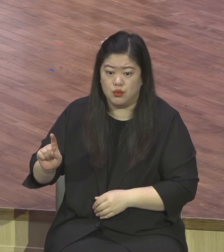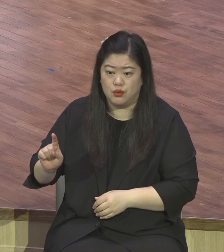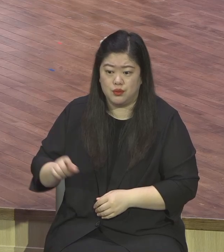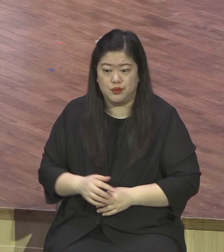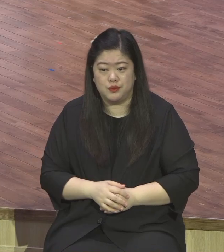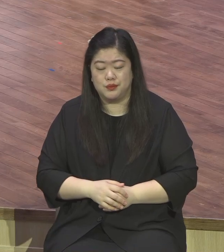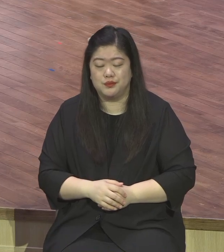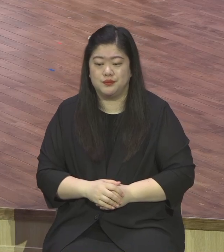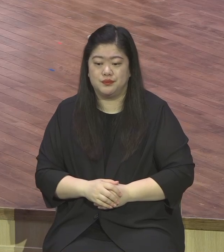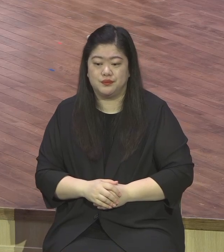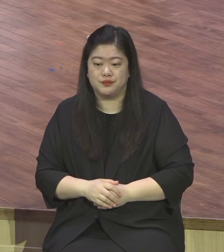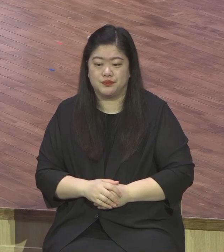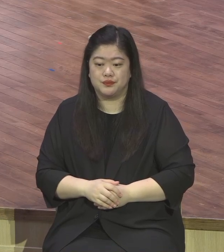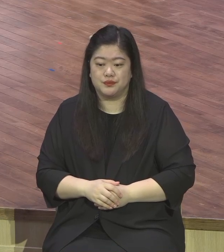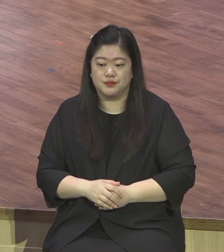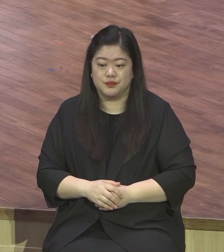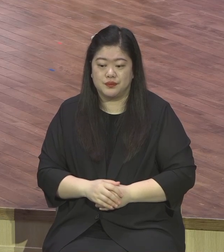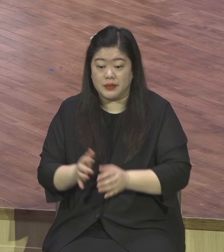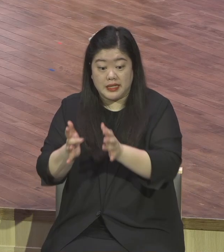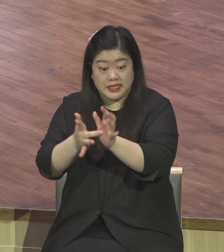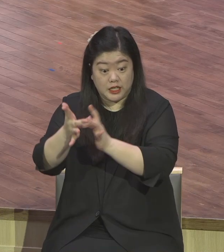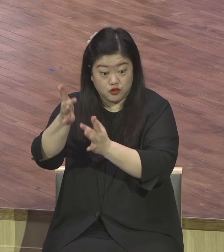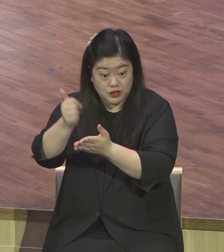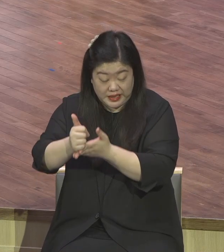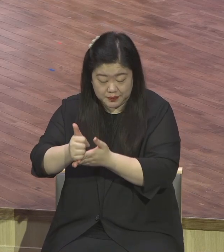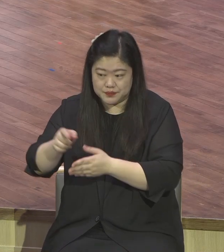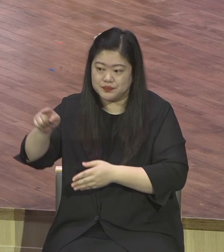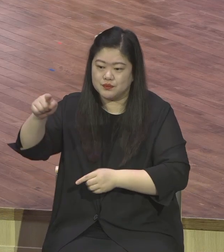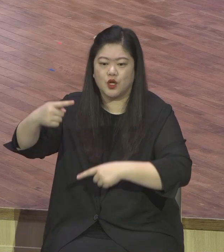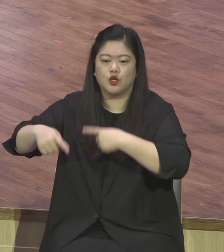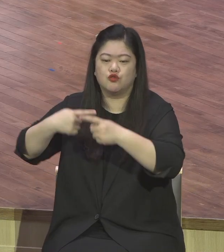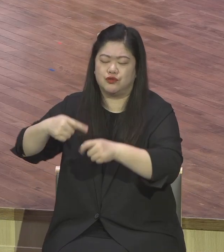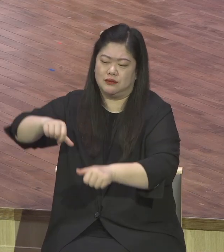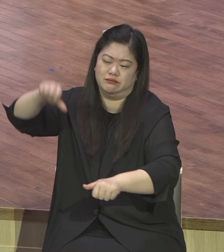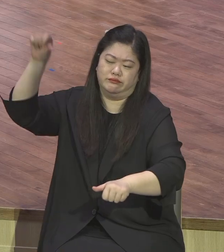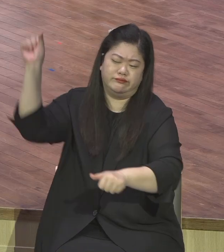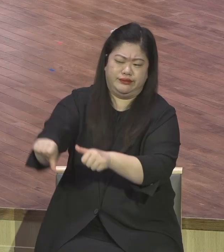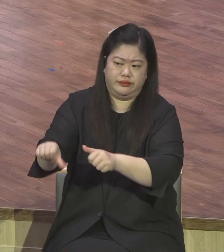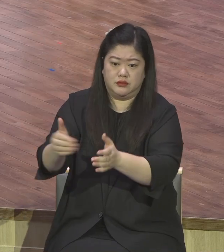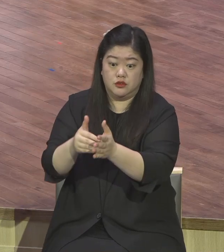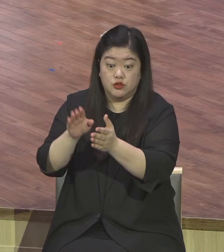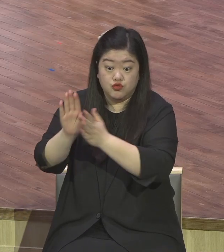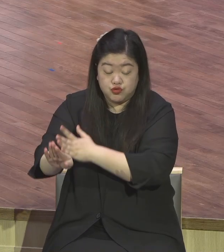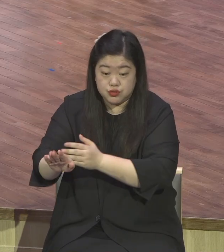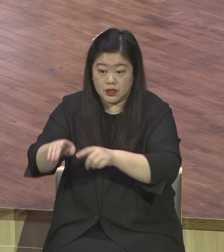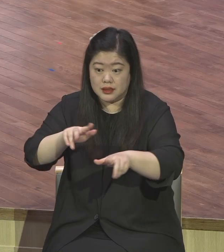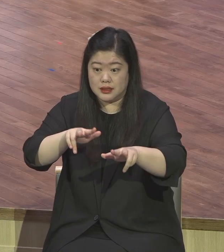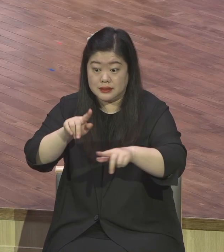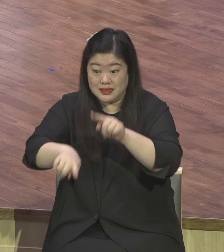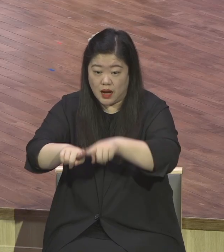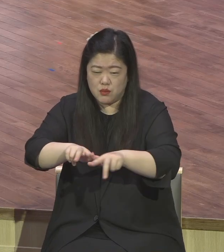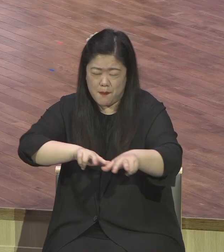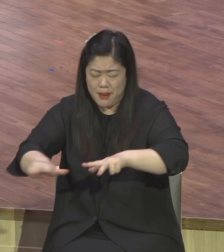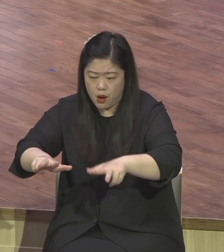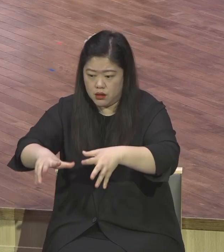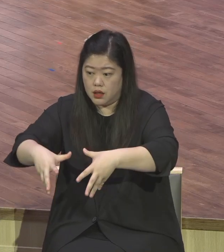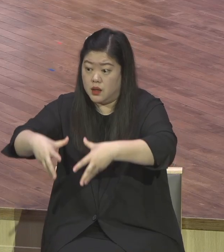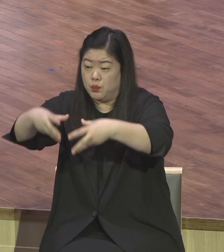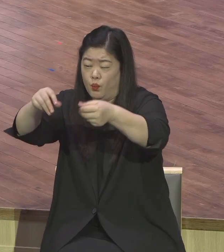무화과 나무를 저조하시자마자 무화과 나무가 그렇게 말라버린 것을 보고 이상이 여기